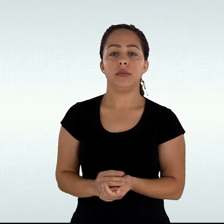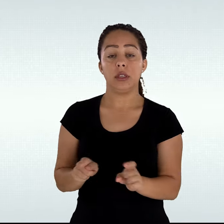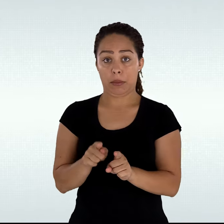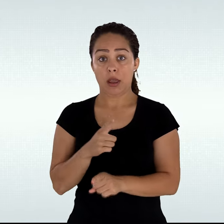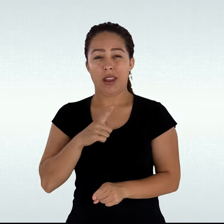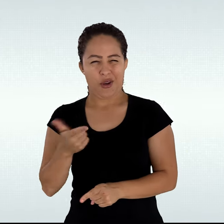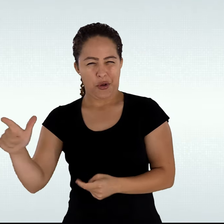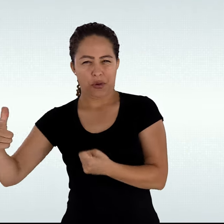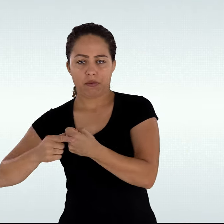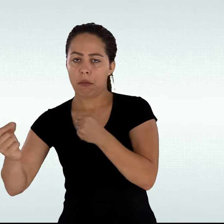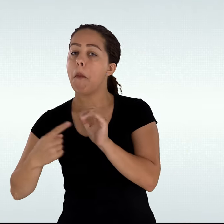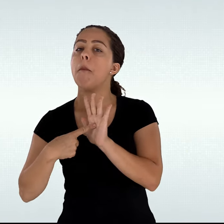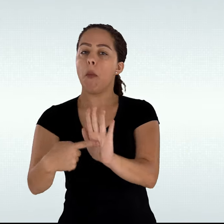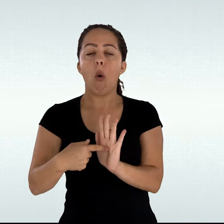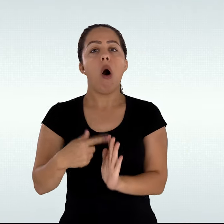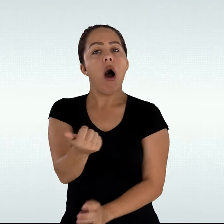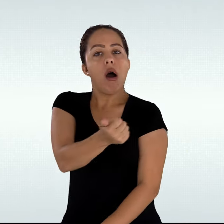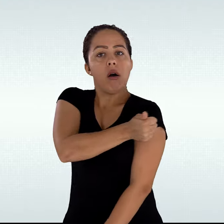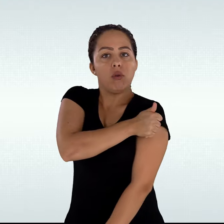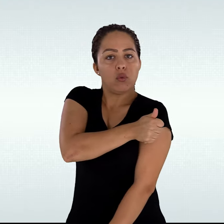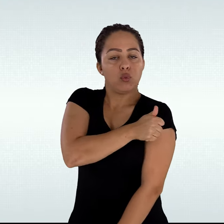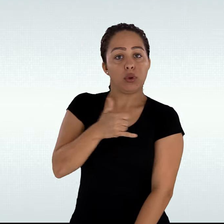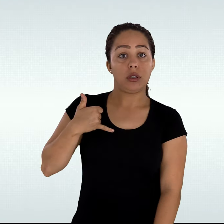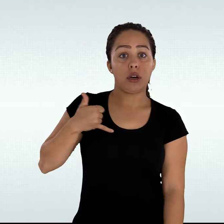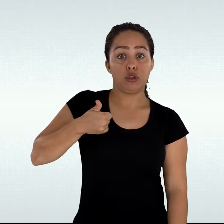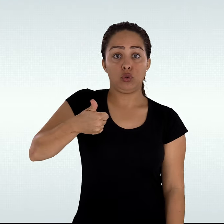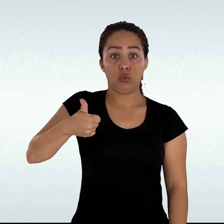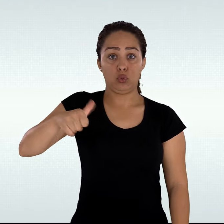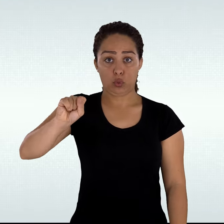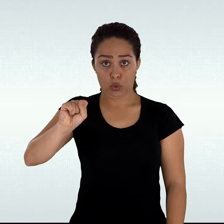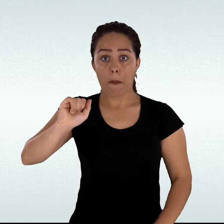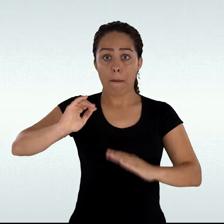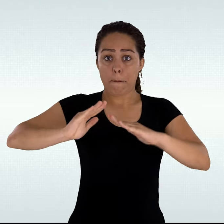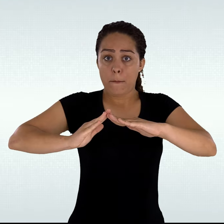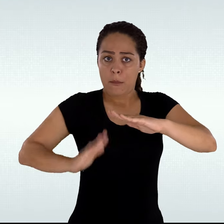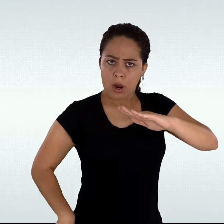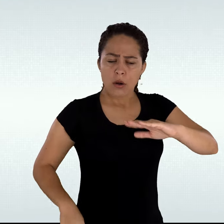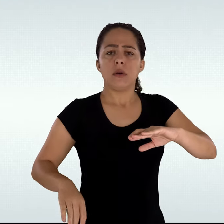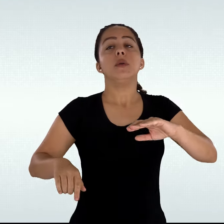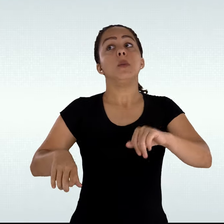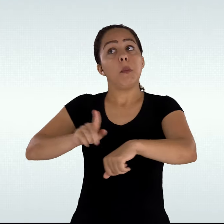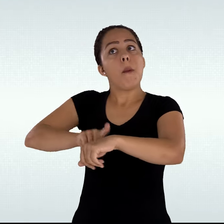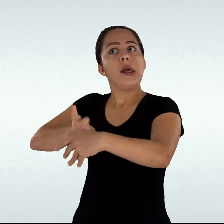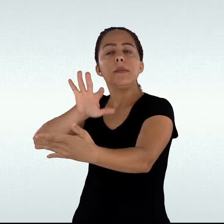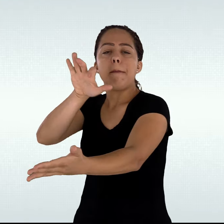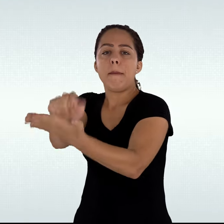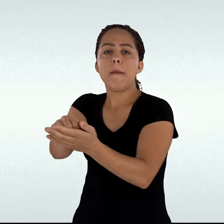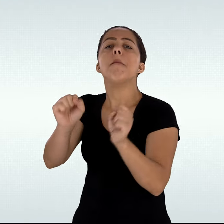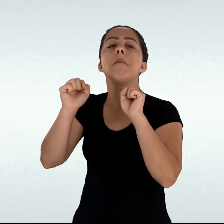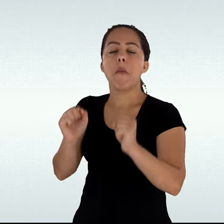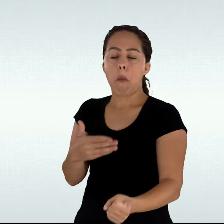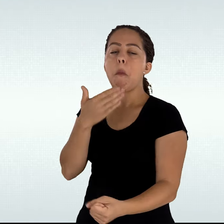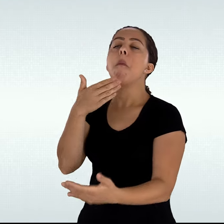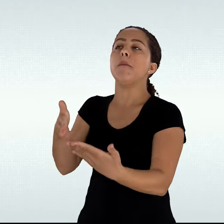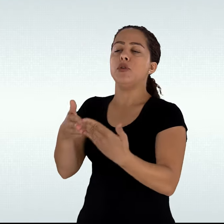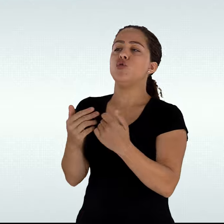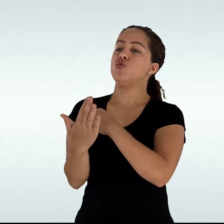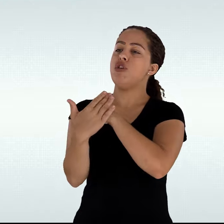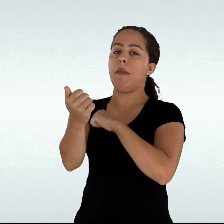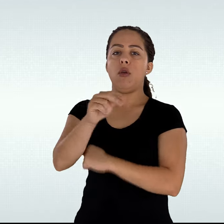Artigo 3º E alunos menores de 18 anos podem solicitar o uso do nome social durante a